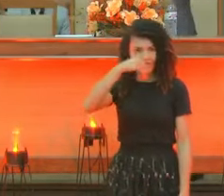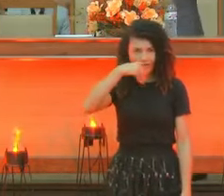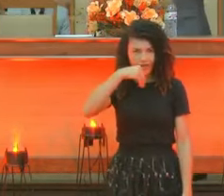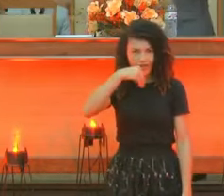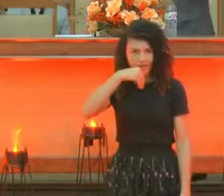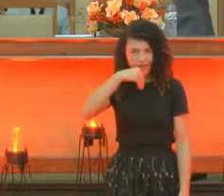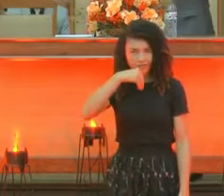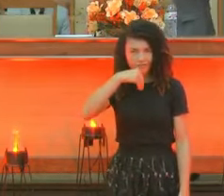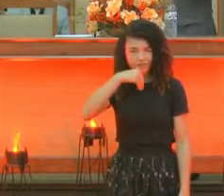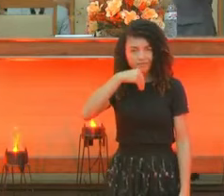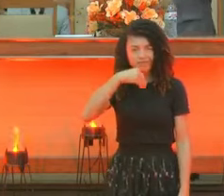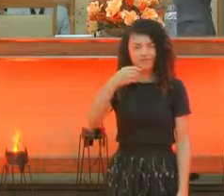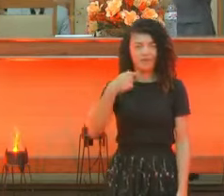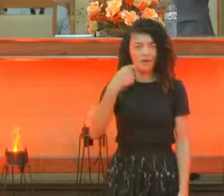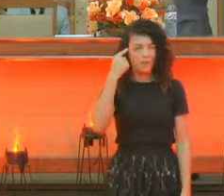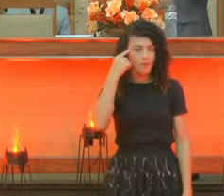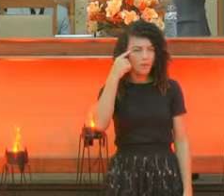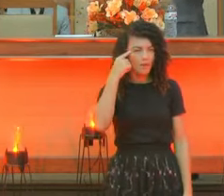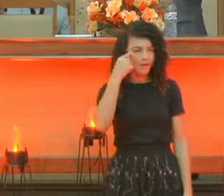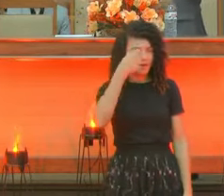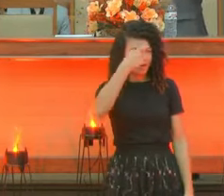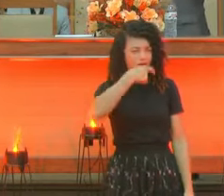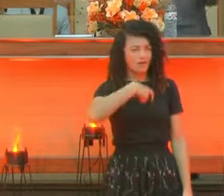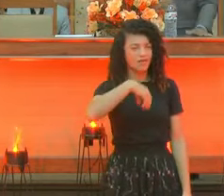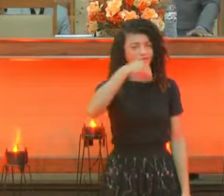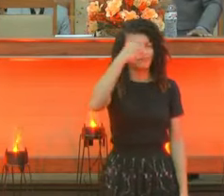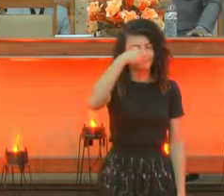Quando você pensa que está fraquinho.